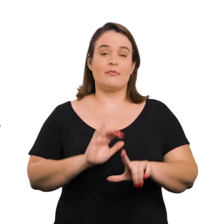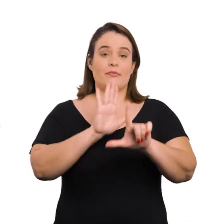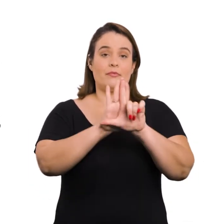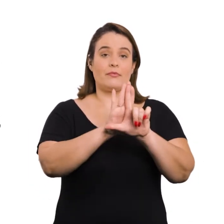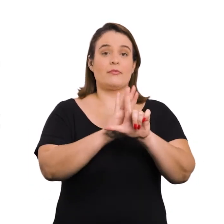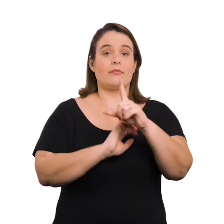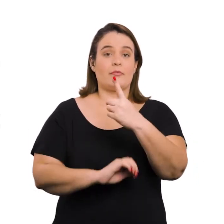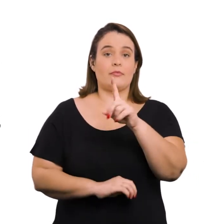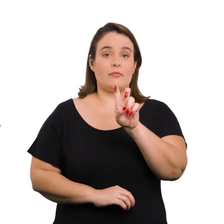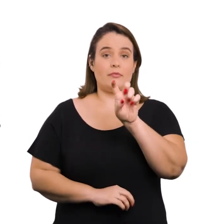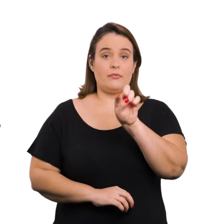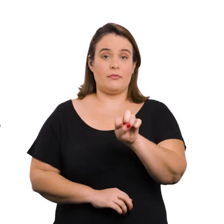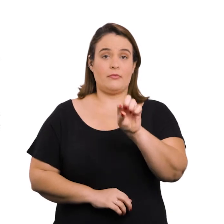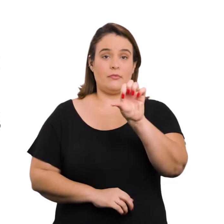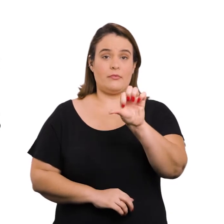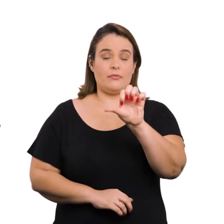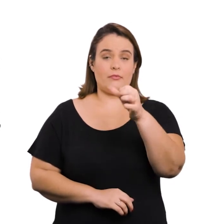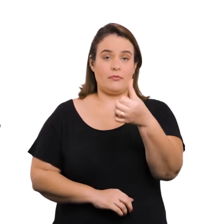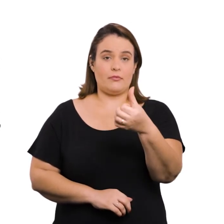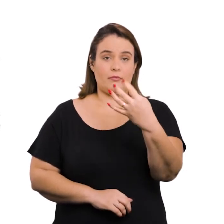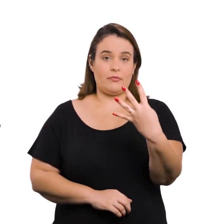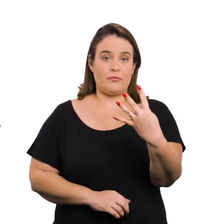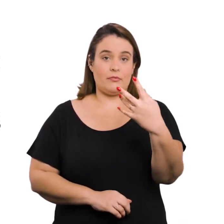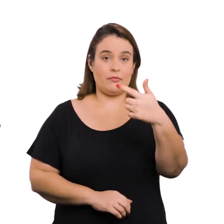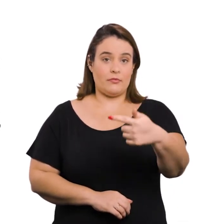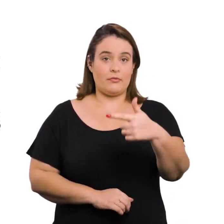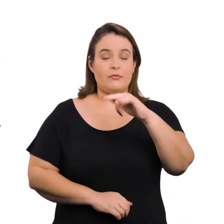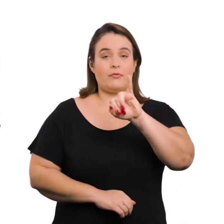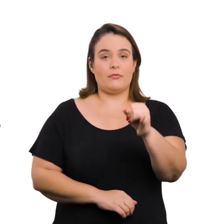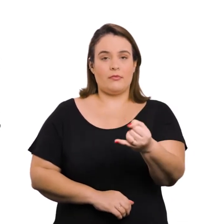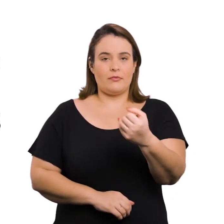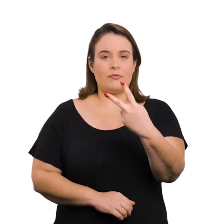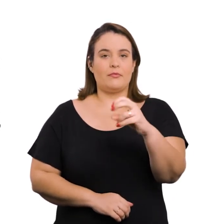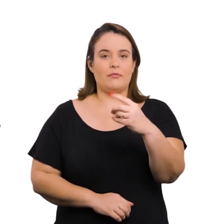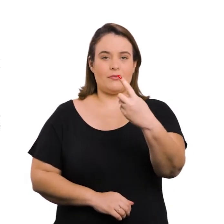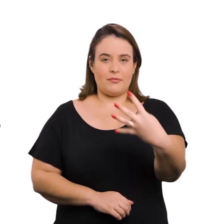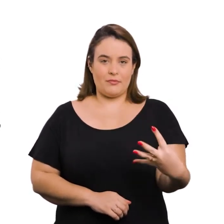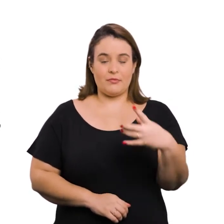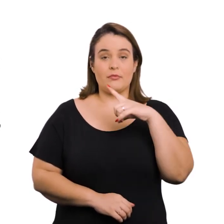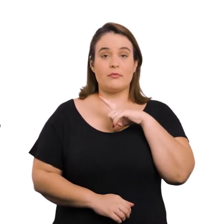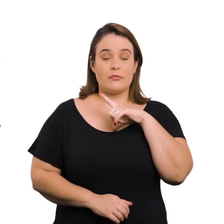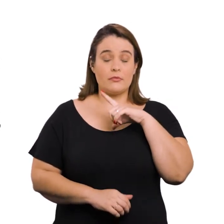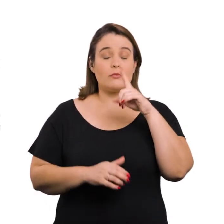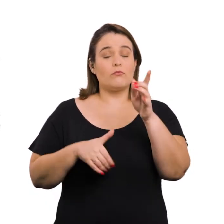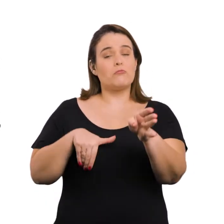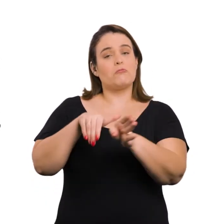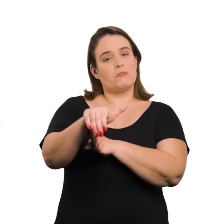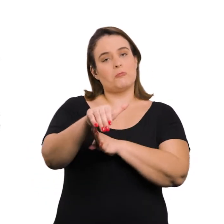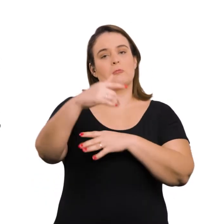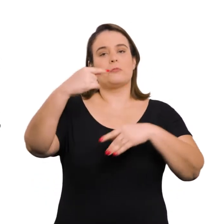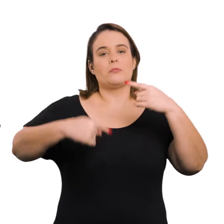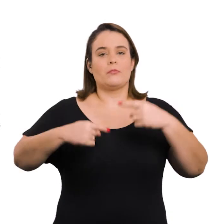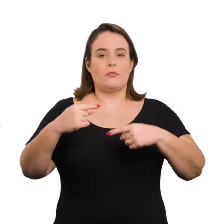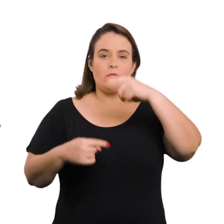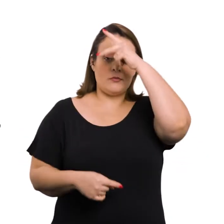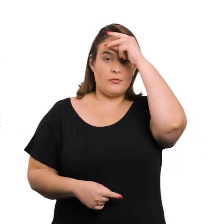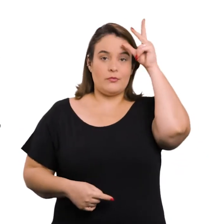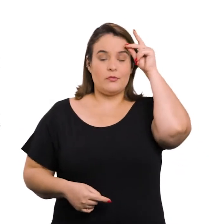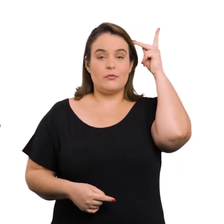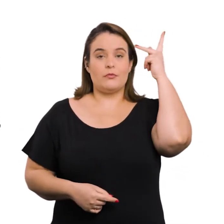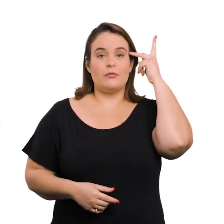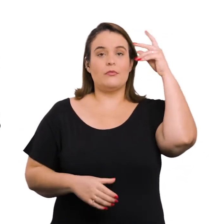nº 15.954, de 7 de janeiro de 2014. Estabelece diretrizes para a política